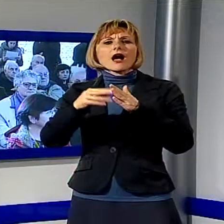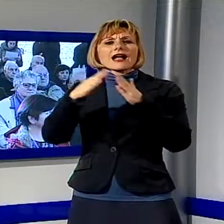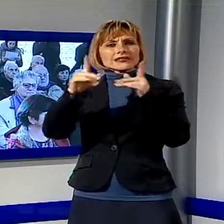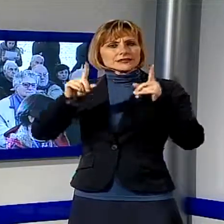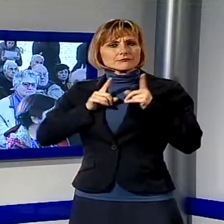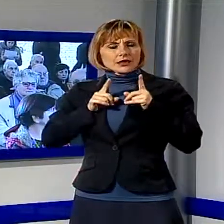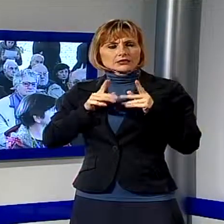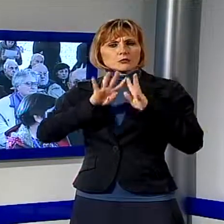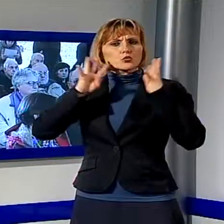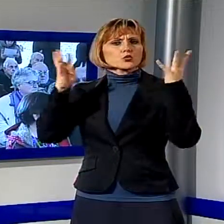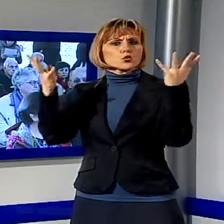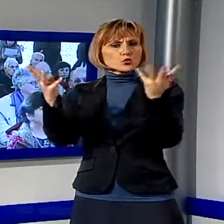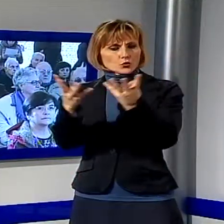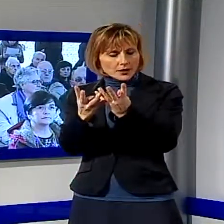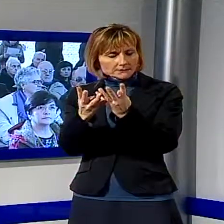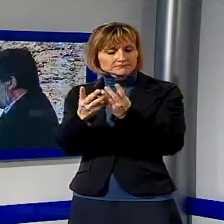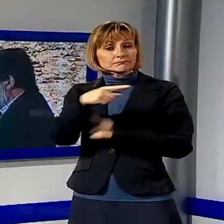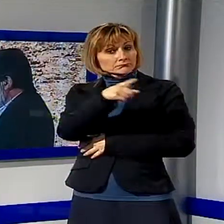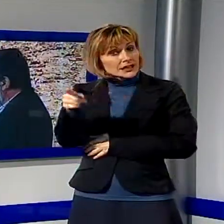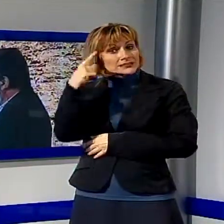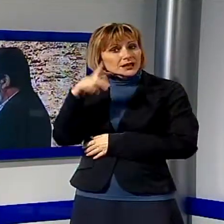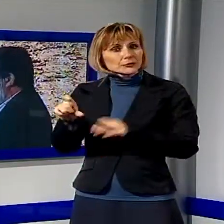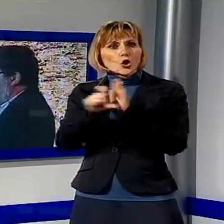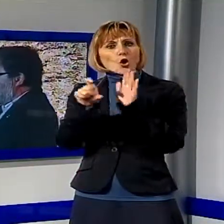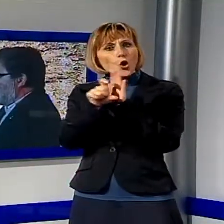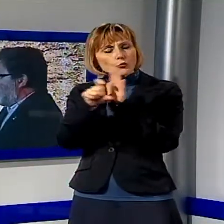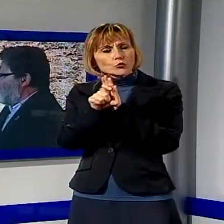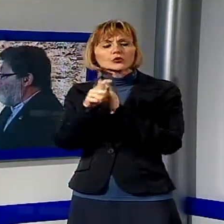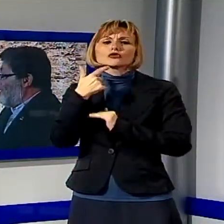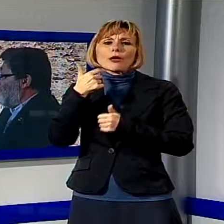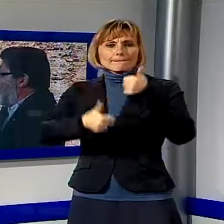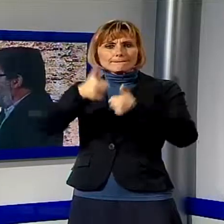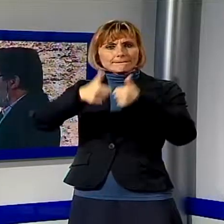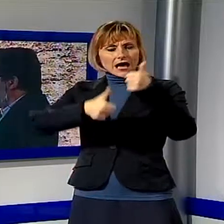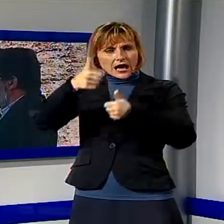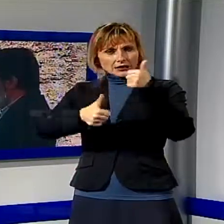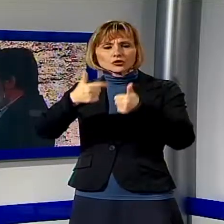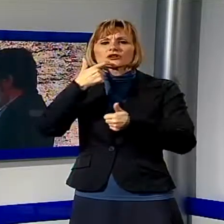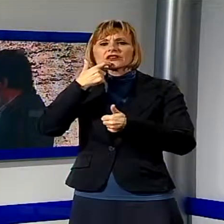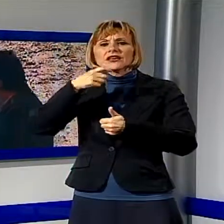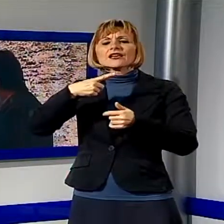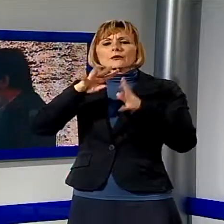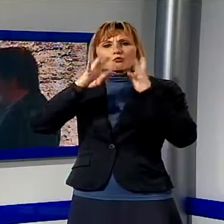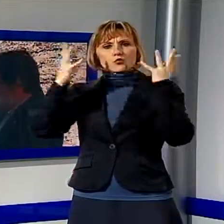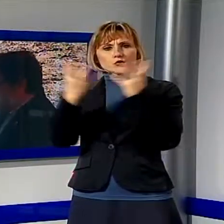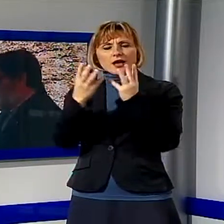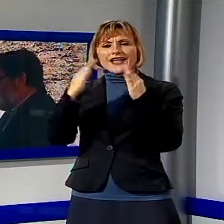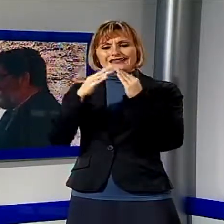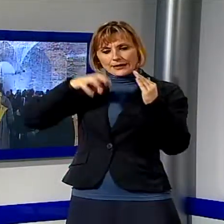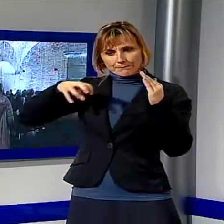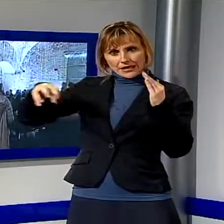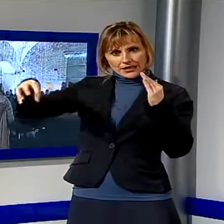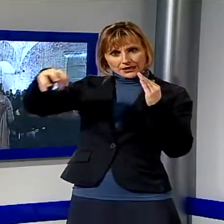nuovo regolamento per il quale le associazioni che usufruiscono delle casermette devono pagare un affitto. L